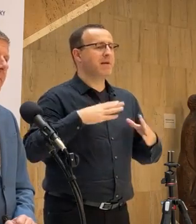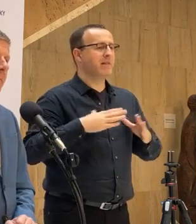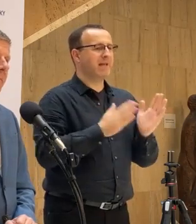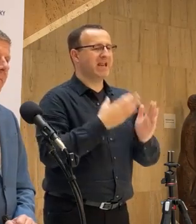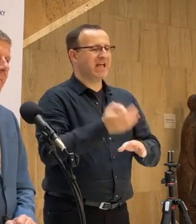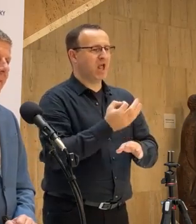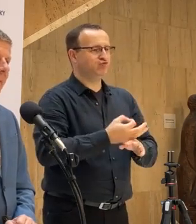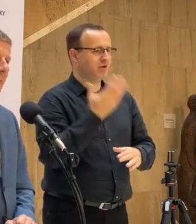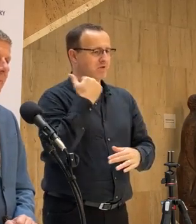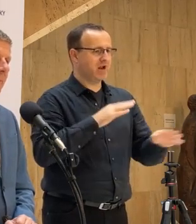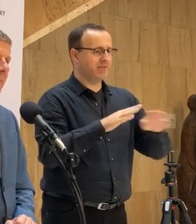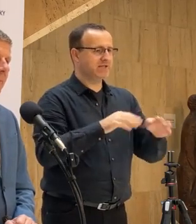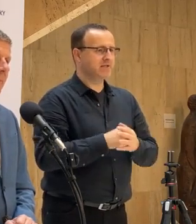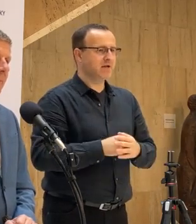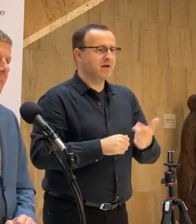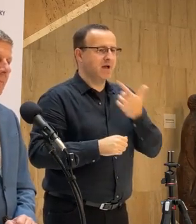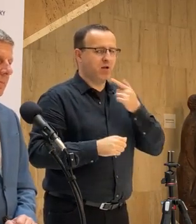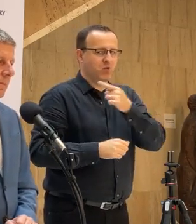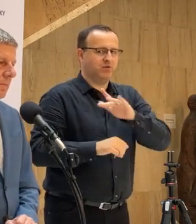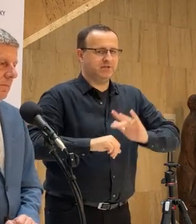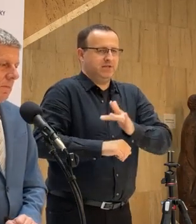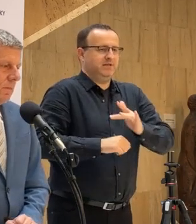Krajčí. Ako sa týdete?